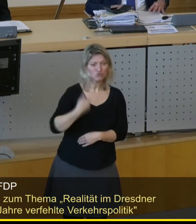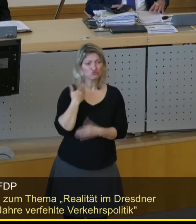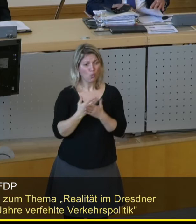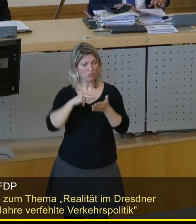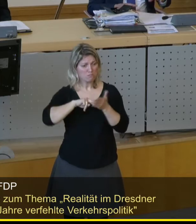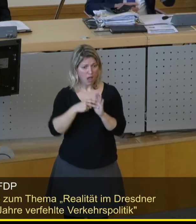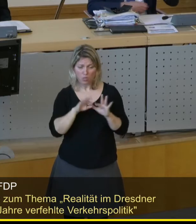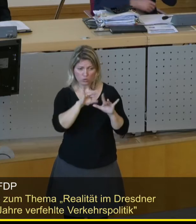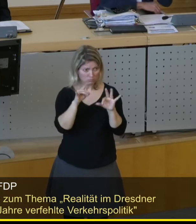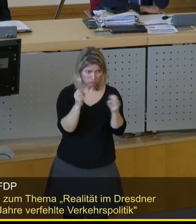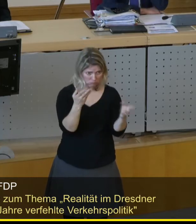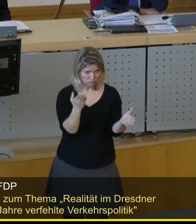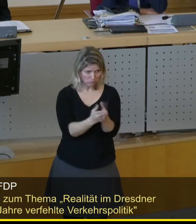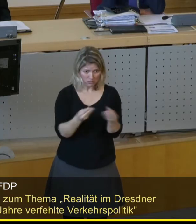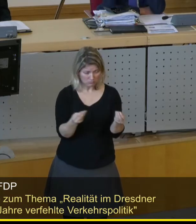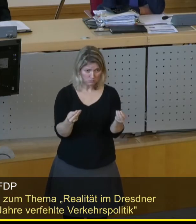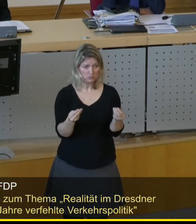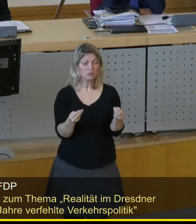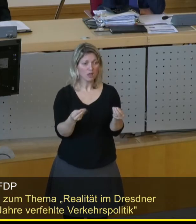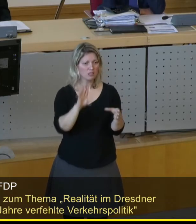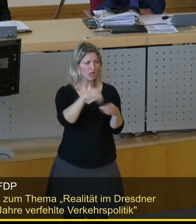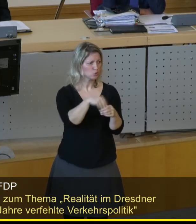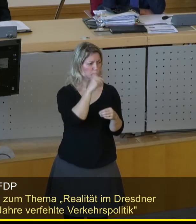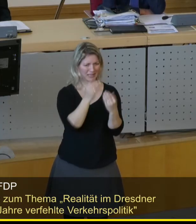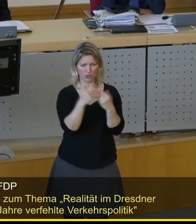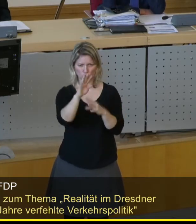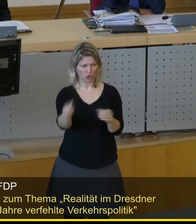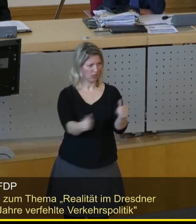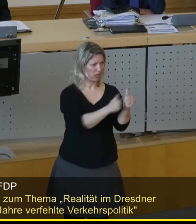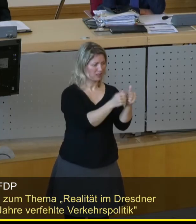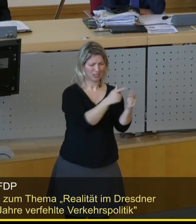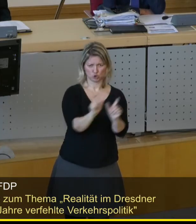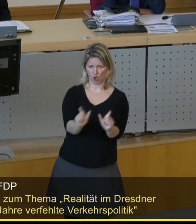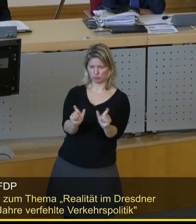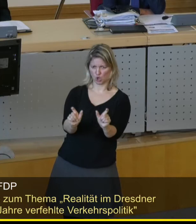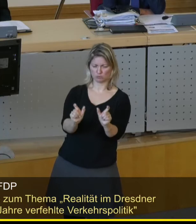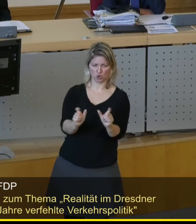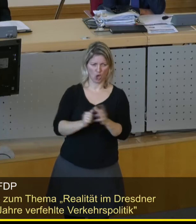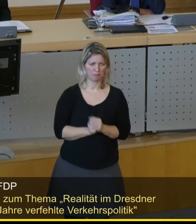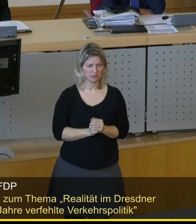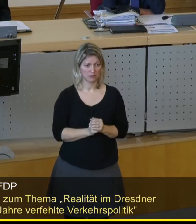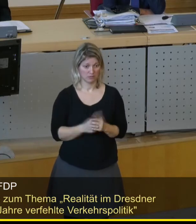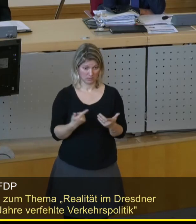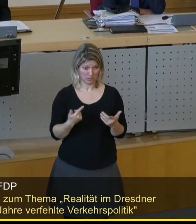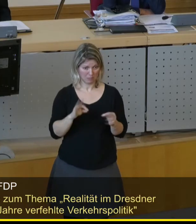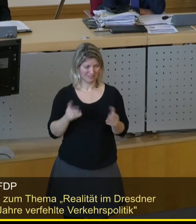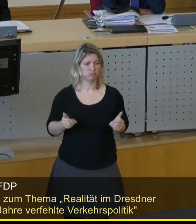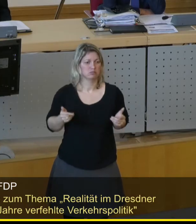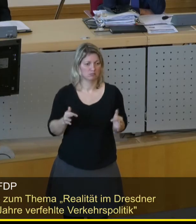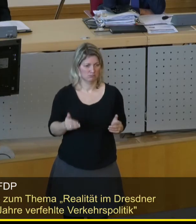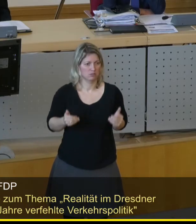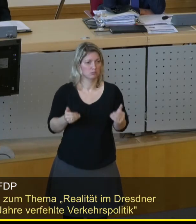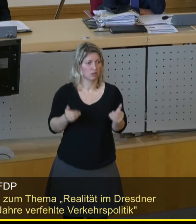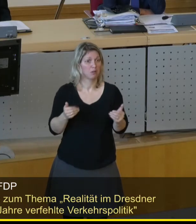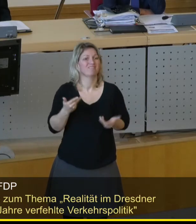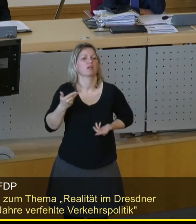fortgeschritten gewesen sind, zusammen mit Ihrem grünen Beigeordneten weiter gestoppt. Jetzt spricht man, also Jahr für Jahr wird das nach hinten geschoben, vielleicht von